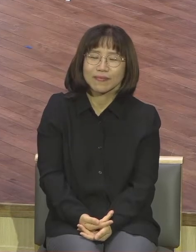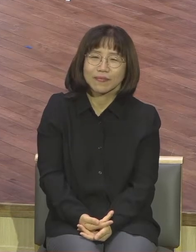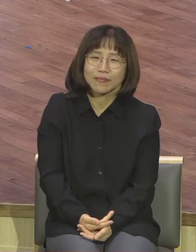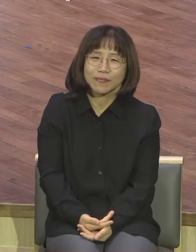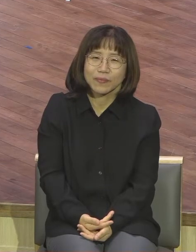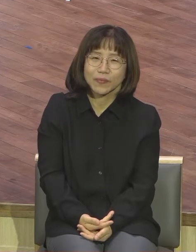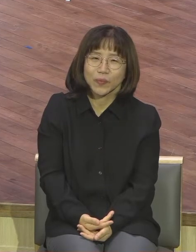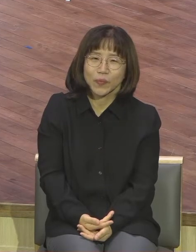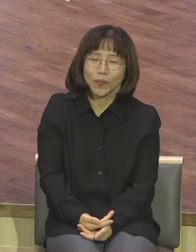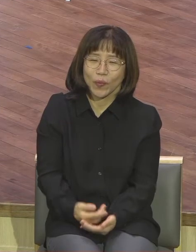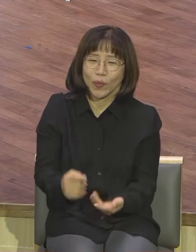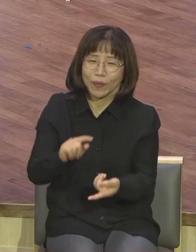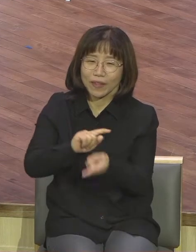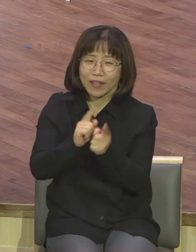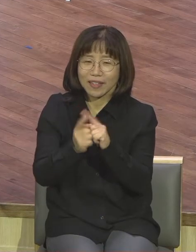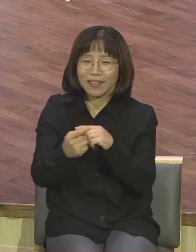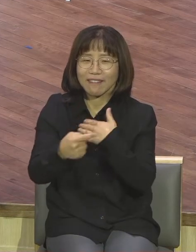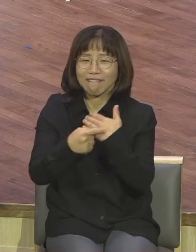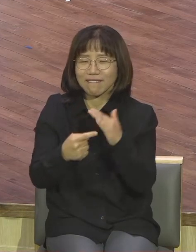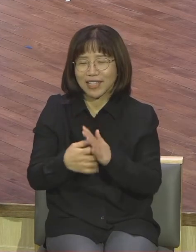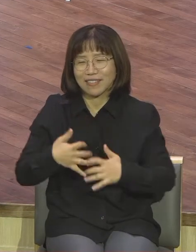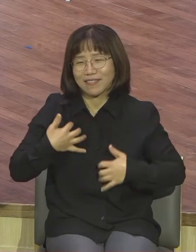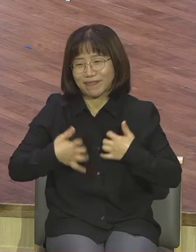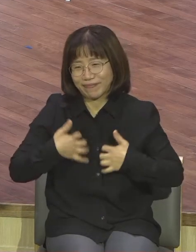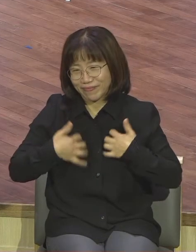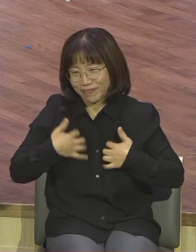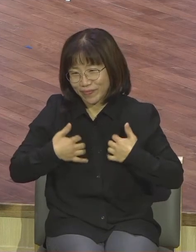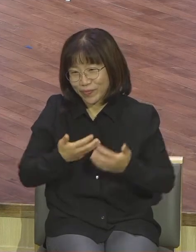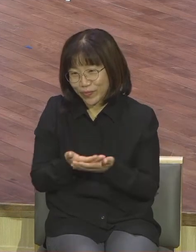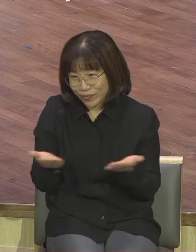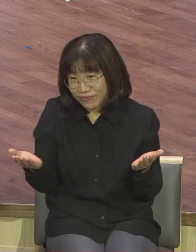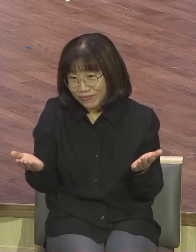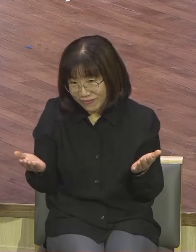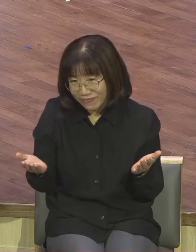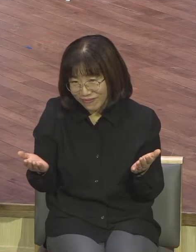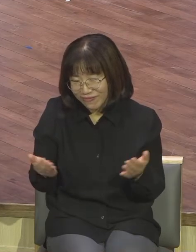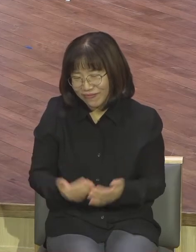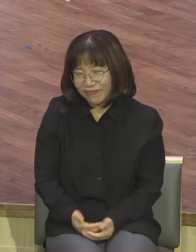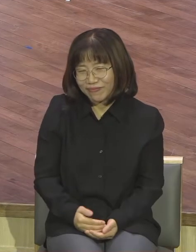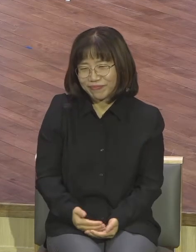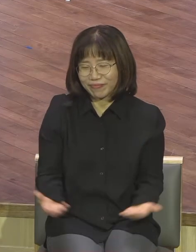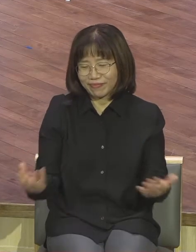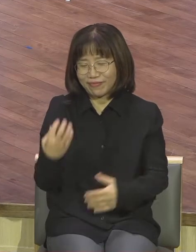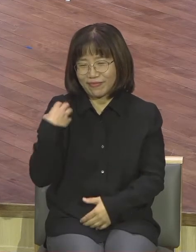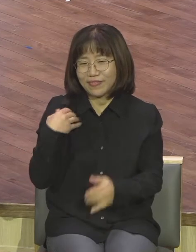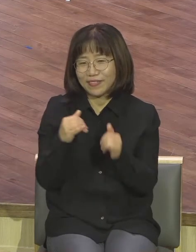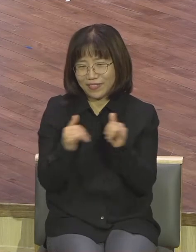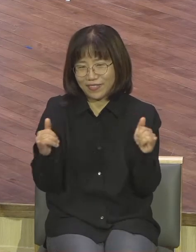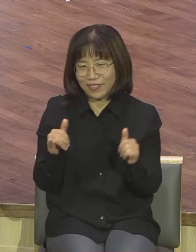기대할 수 있도록 우리 사역자들은 교육자는 말할 것도 없고